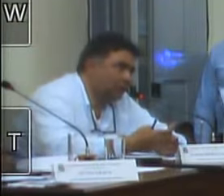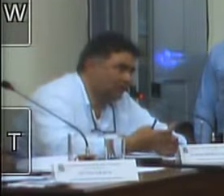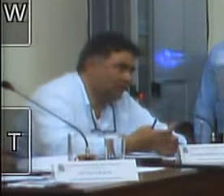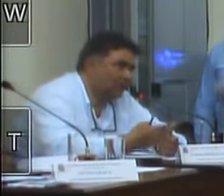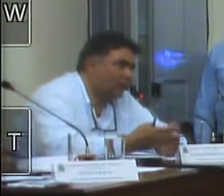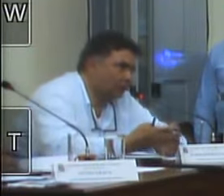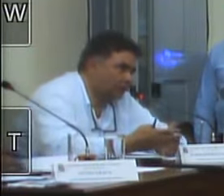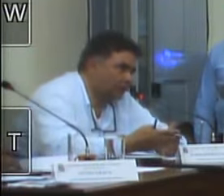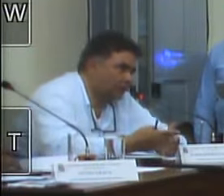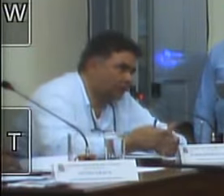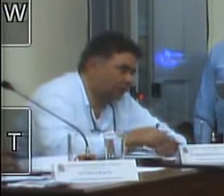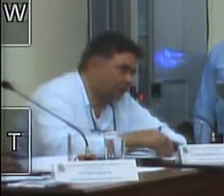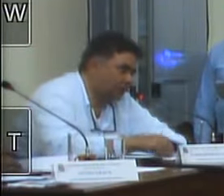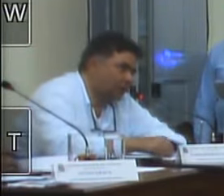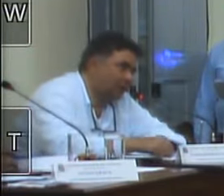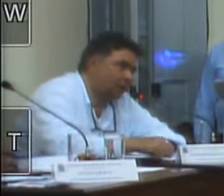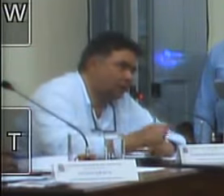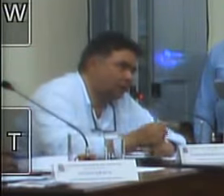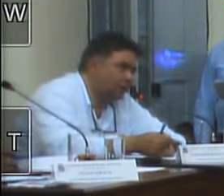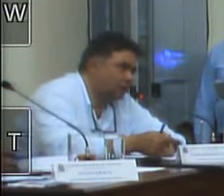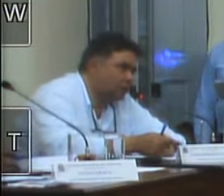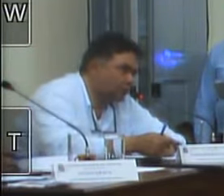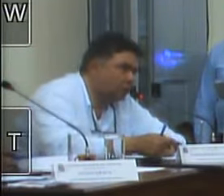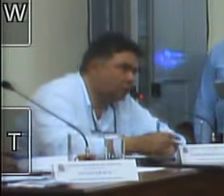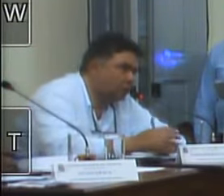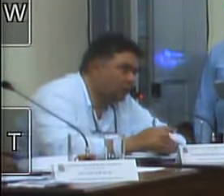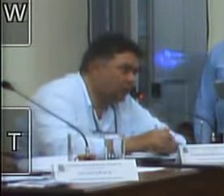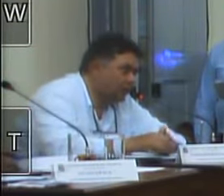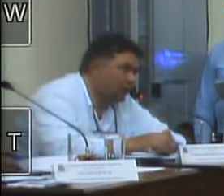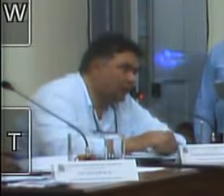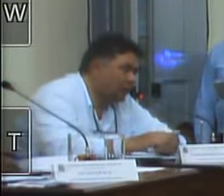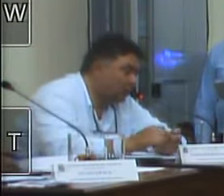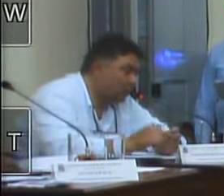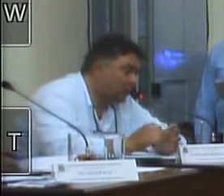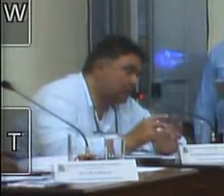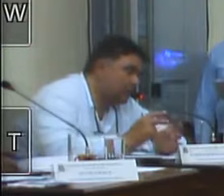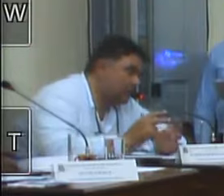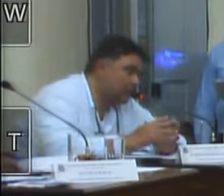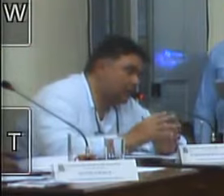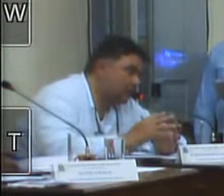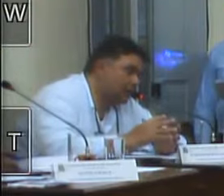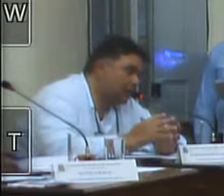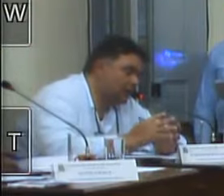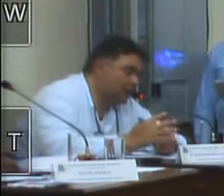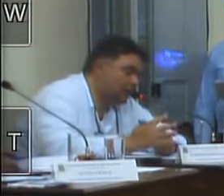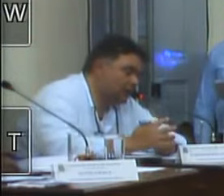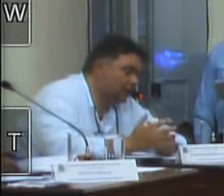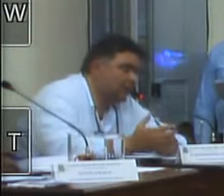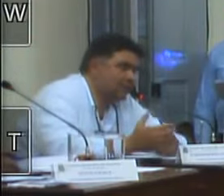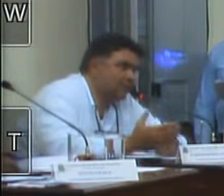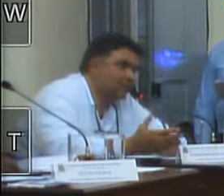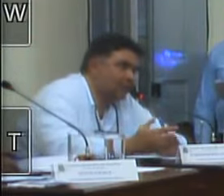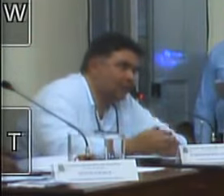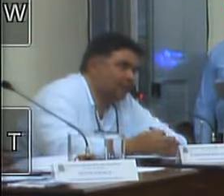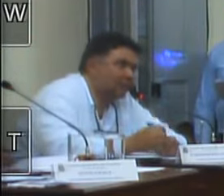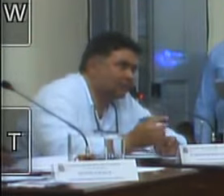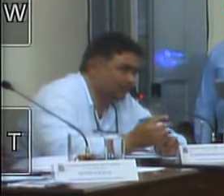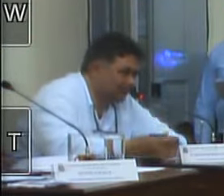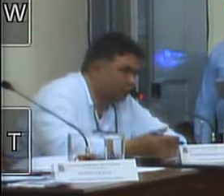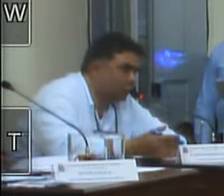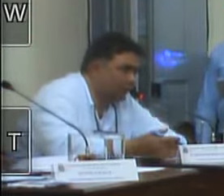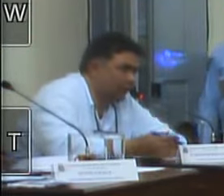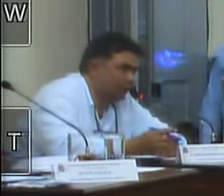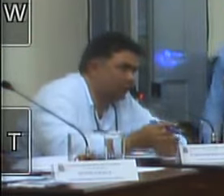poder quitar o 13º entre o dia 14 e dia 21, ele não está conseguindo fazer esses repasses